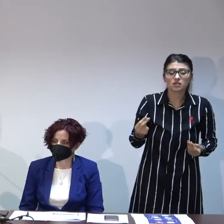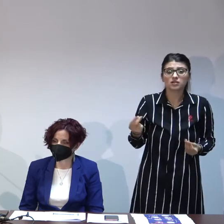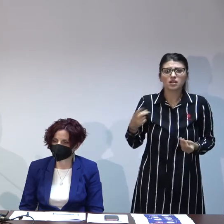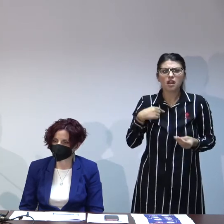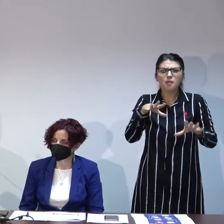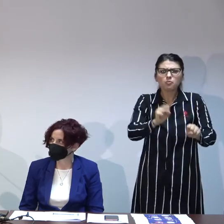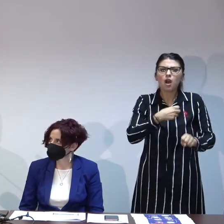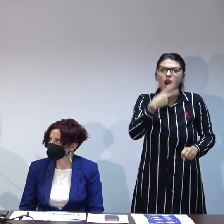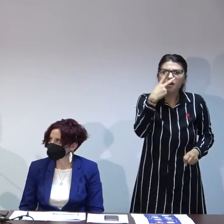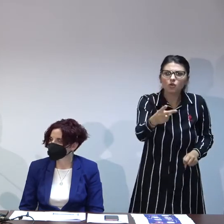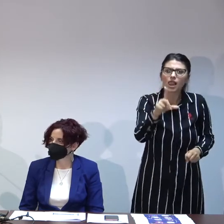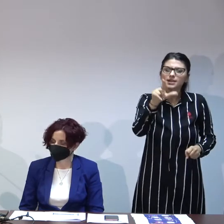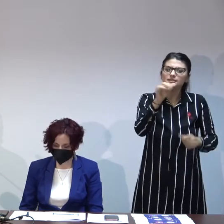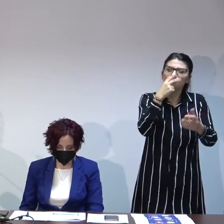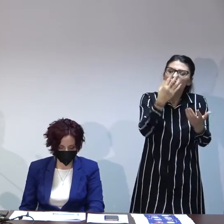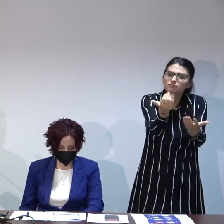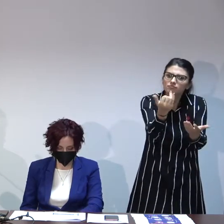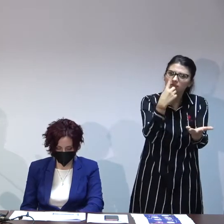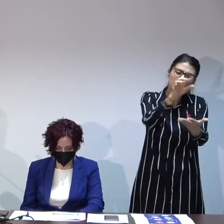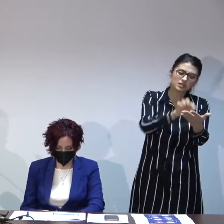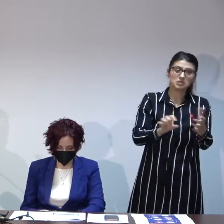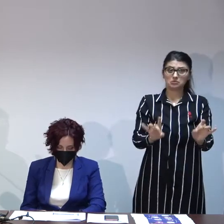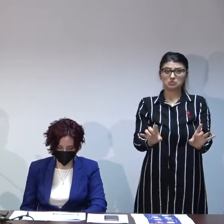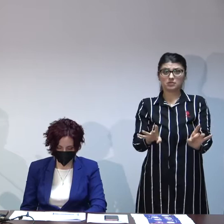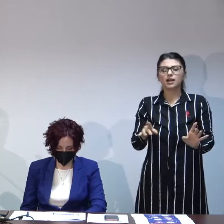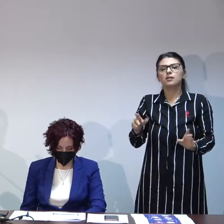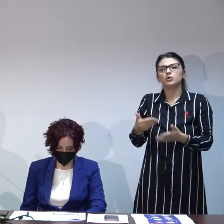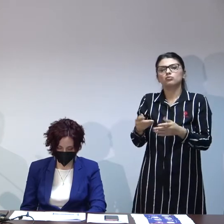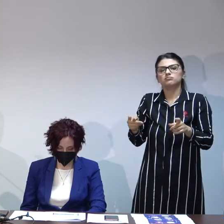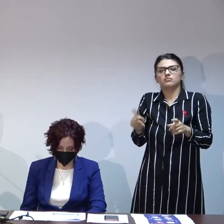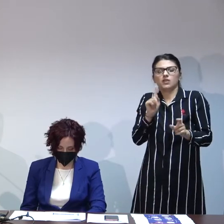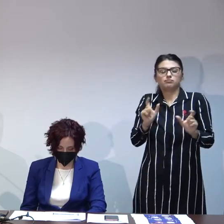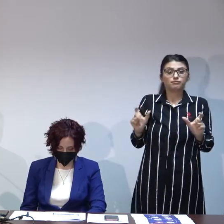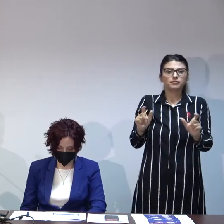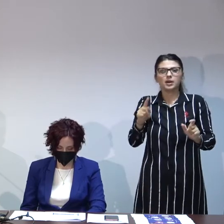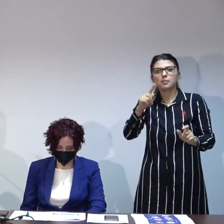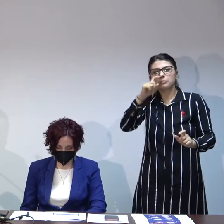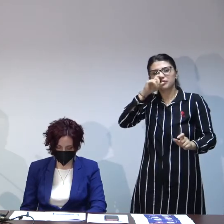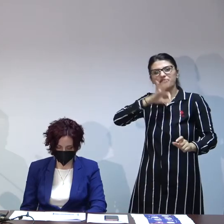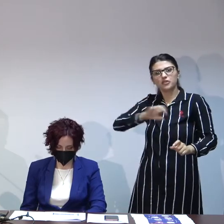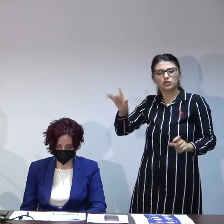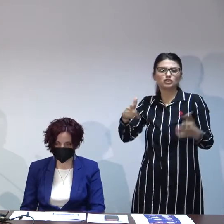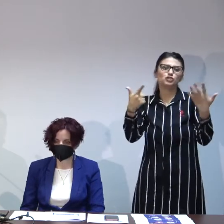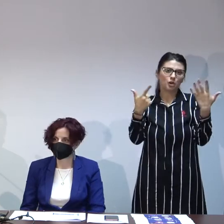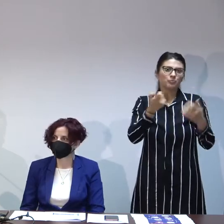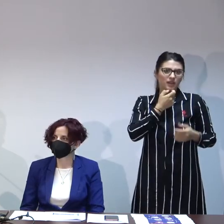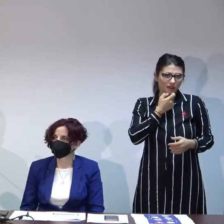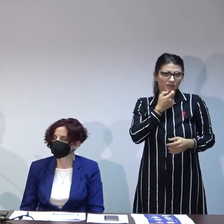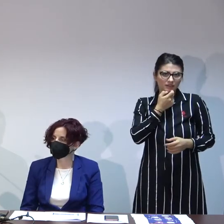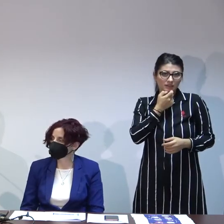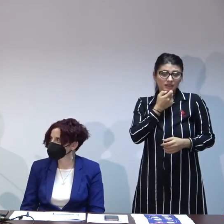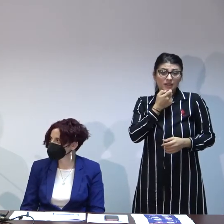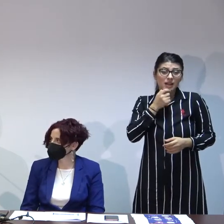pentru că am intrat în potrivire imediat cu băiețelul nostru care are 7 ani și a